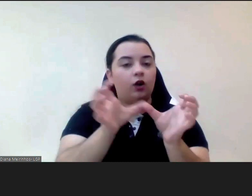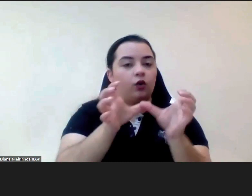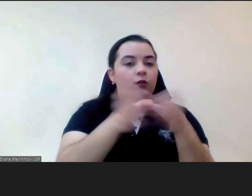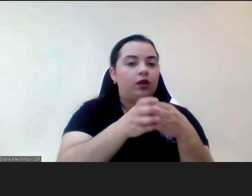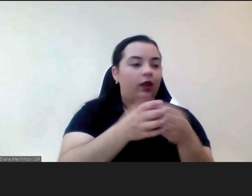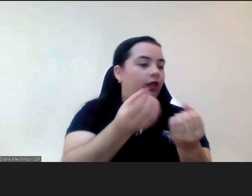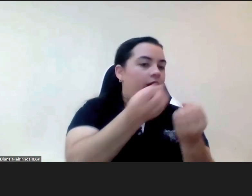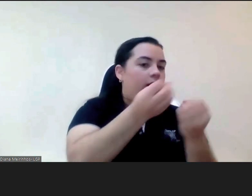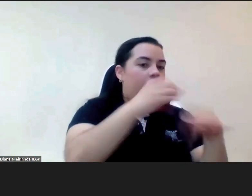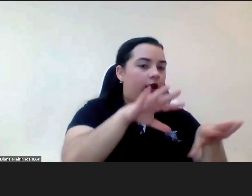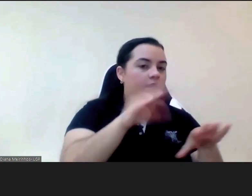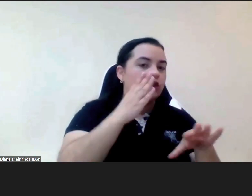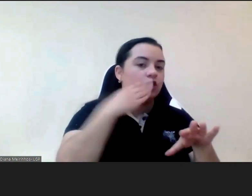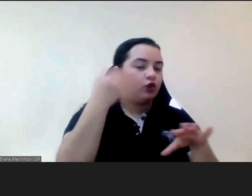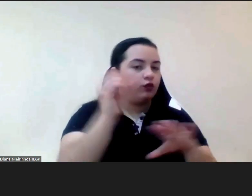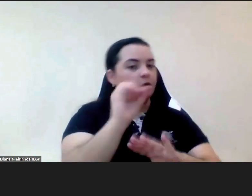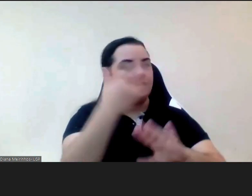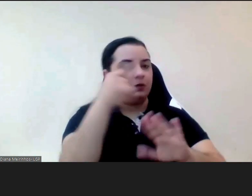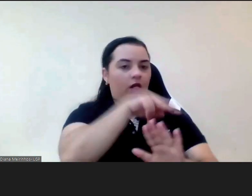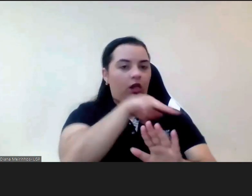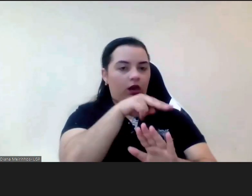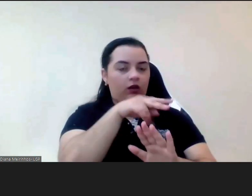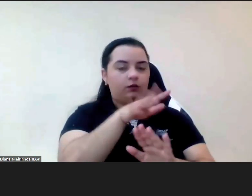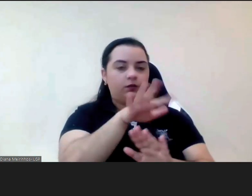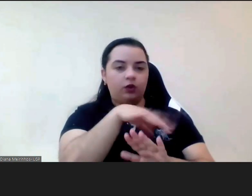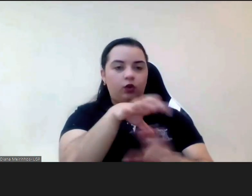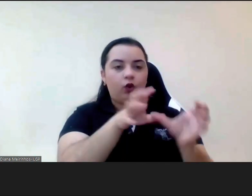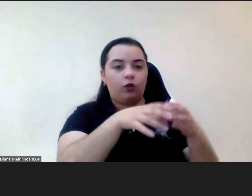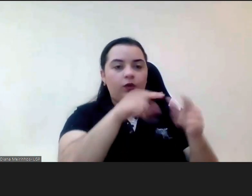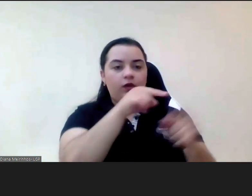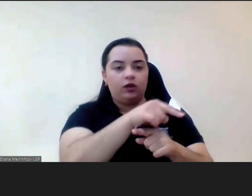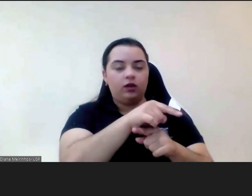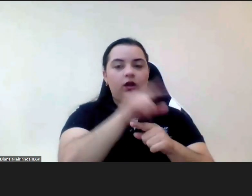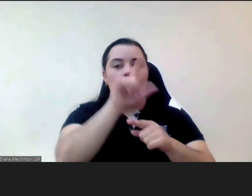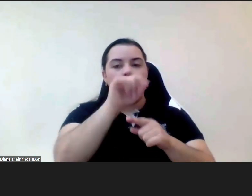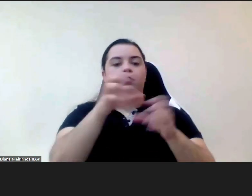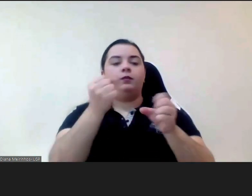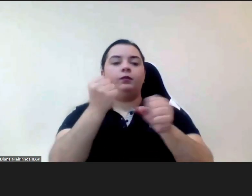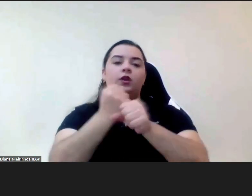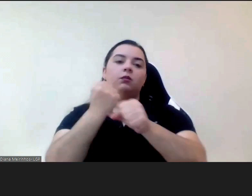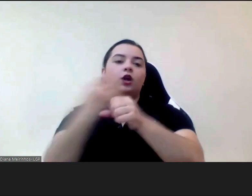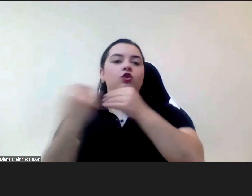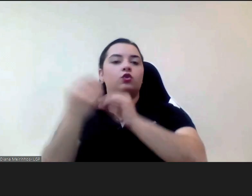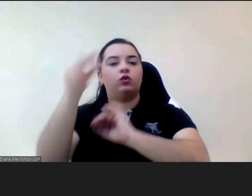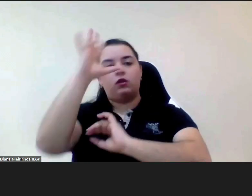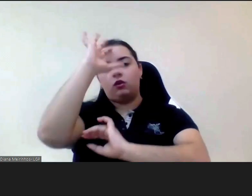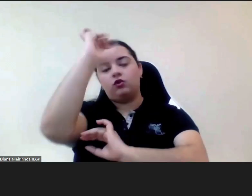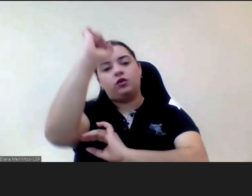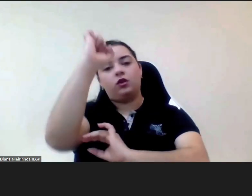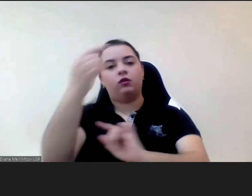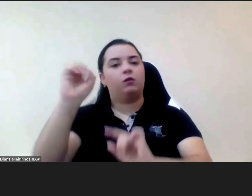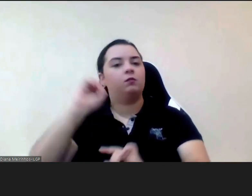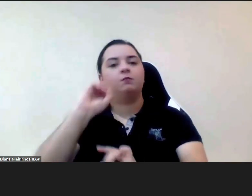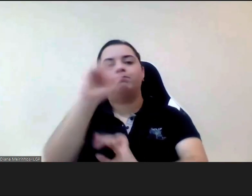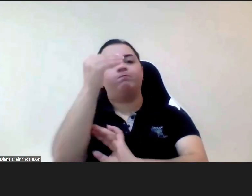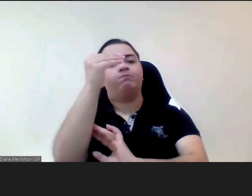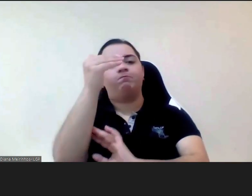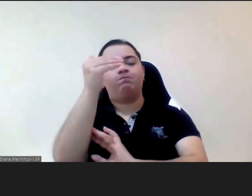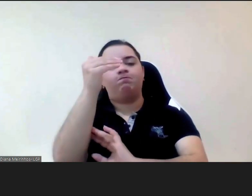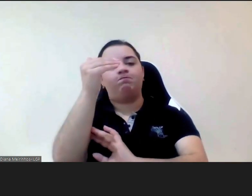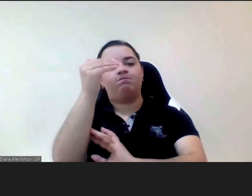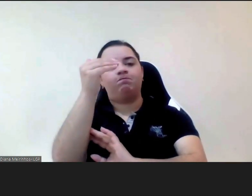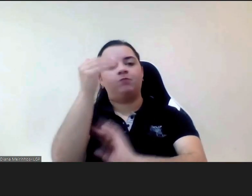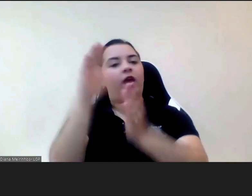e a cooperação com o Estado é fundamental e o Instituto Nacional